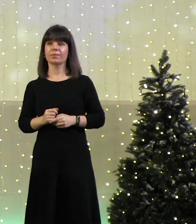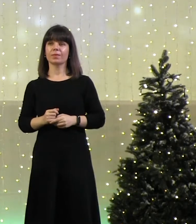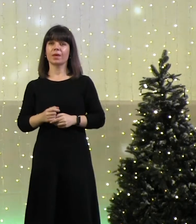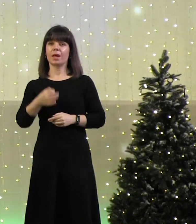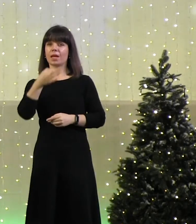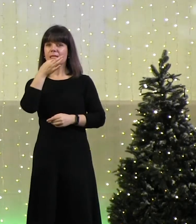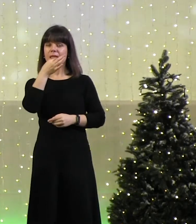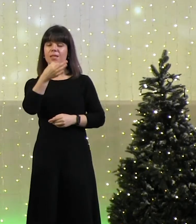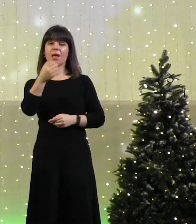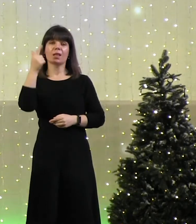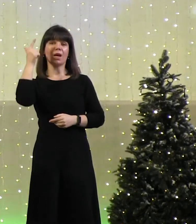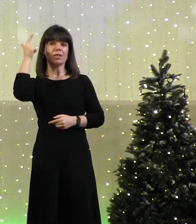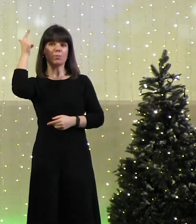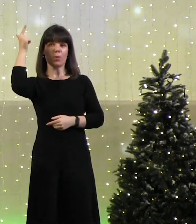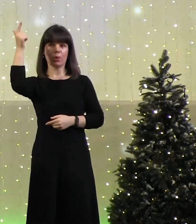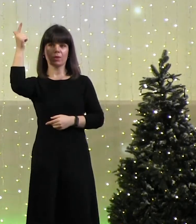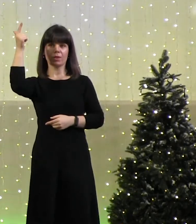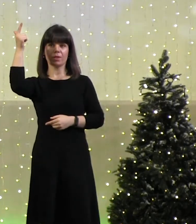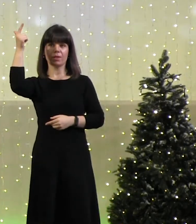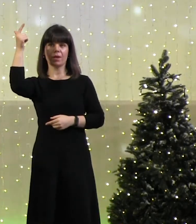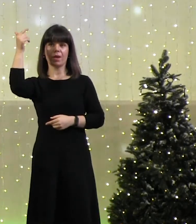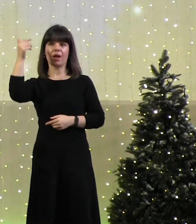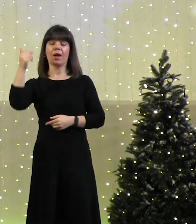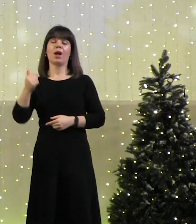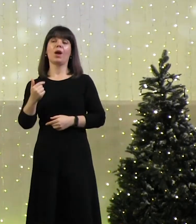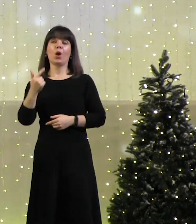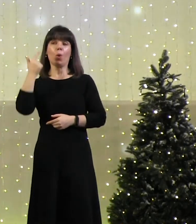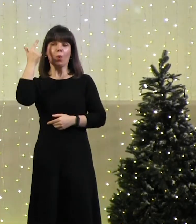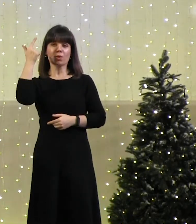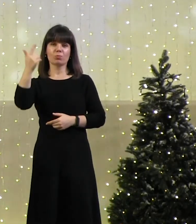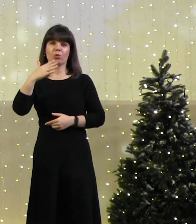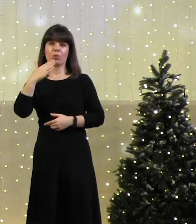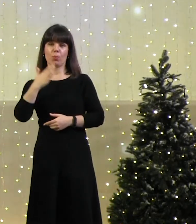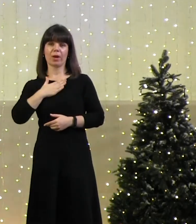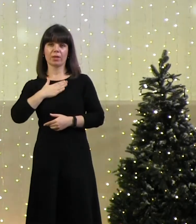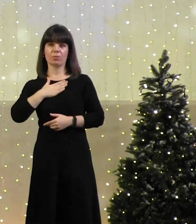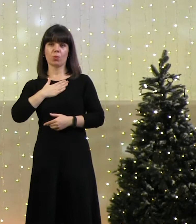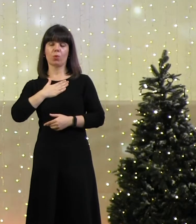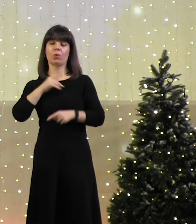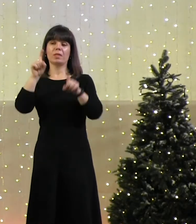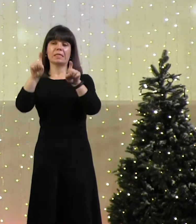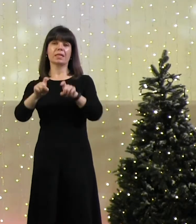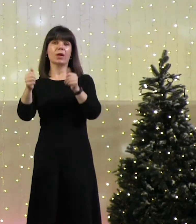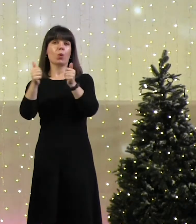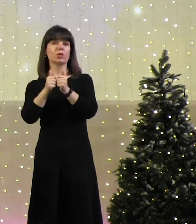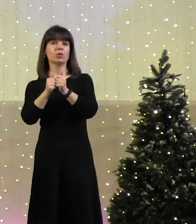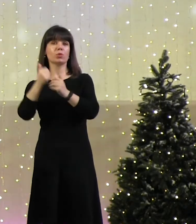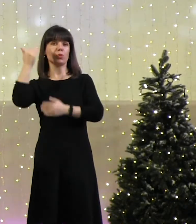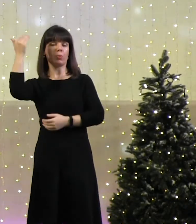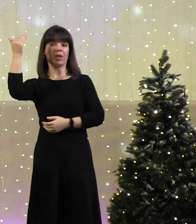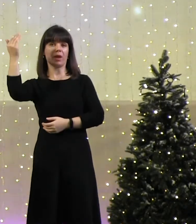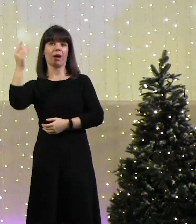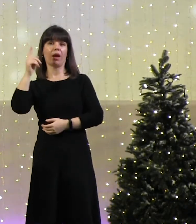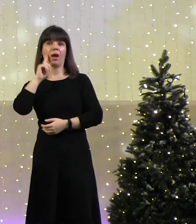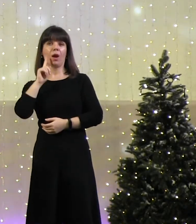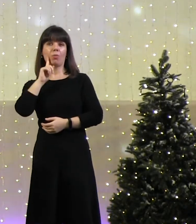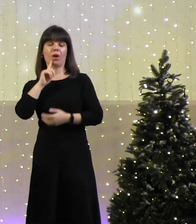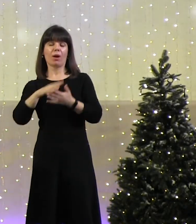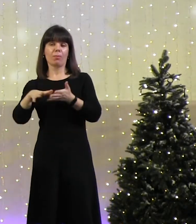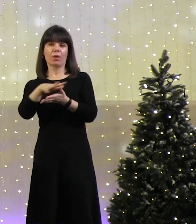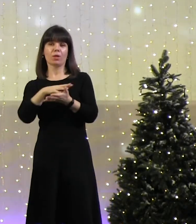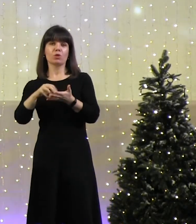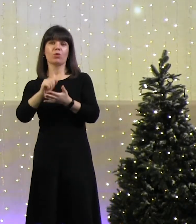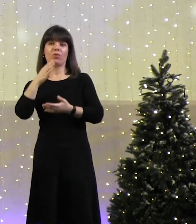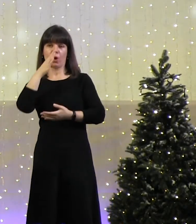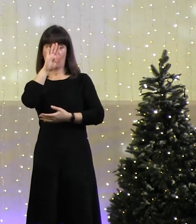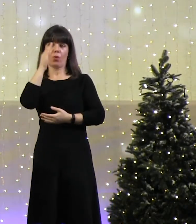«Сказал Господь Господу моему, сиди, одеснуй меня, пока положу врагов твоих